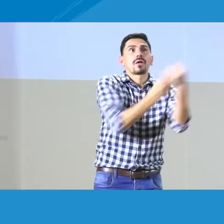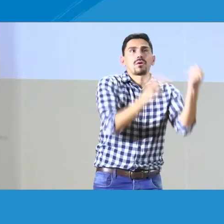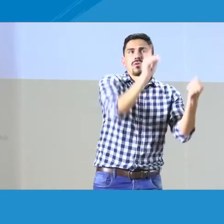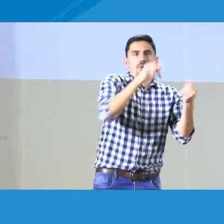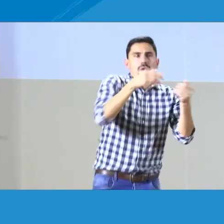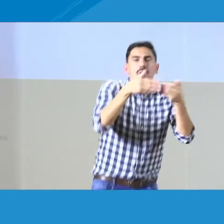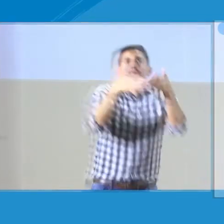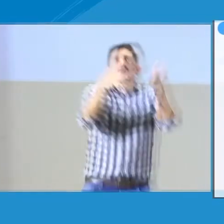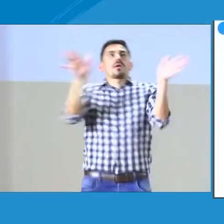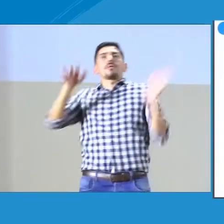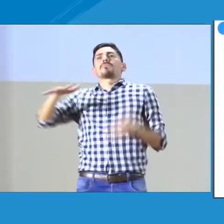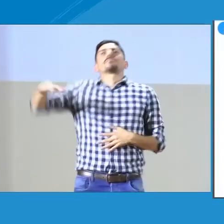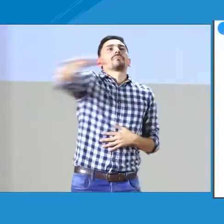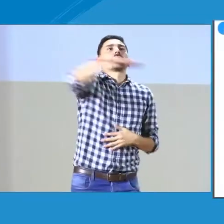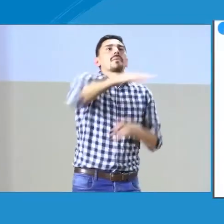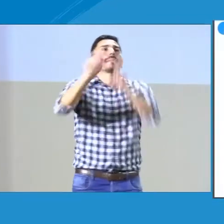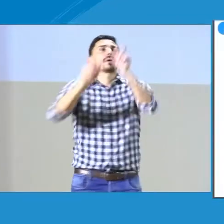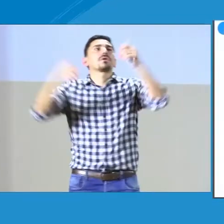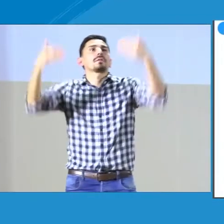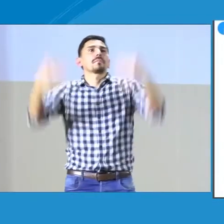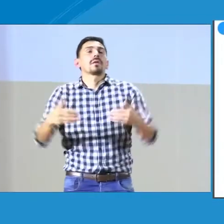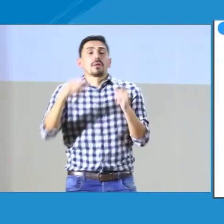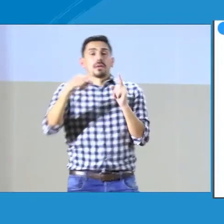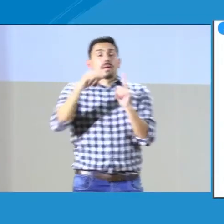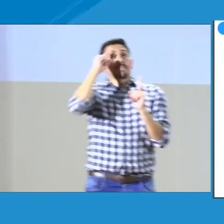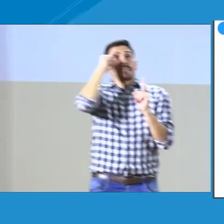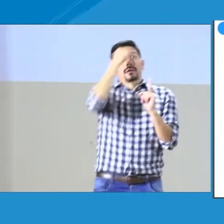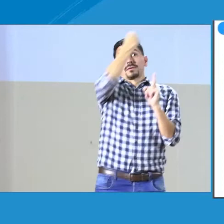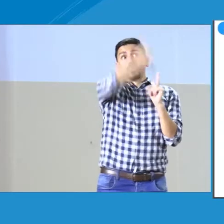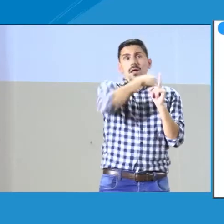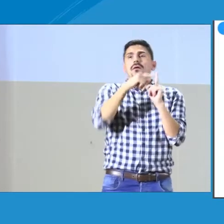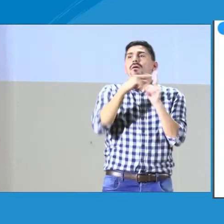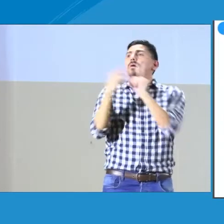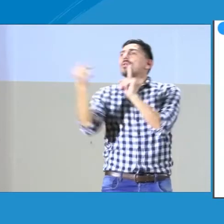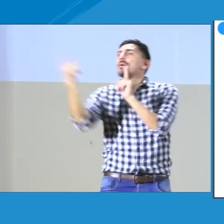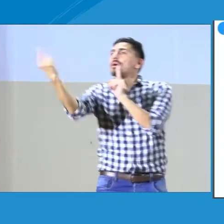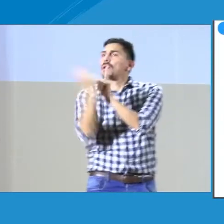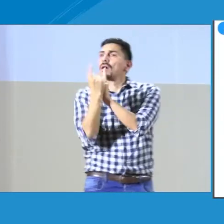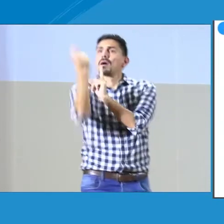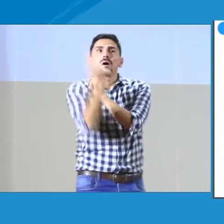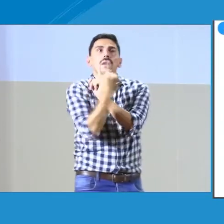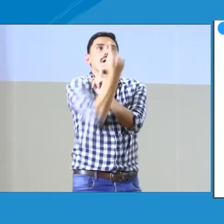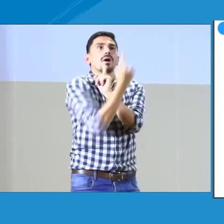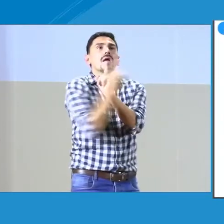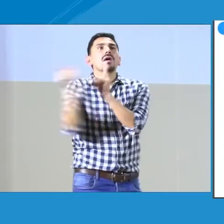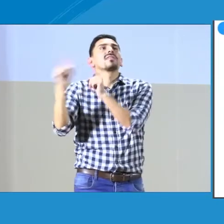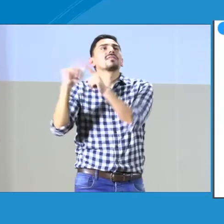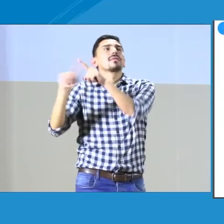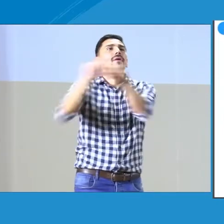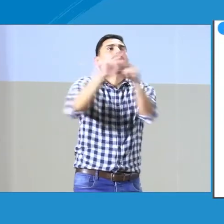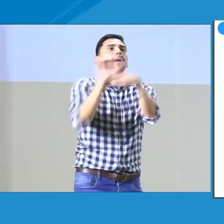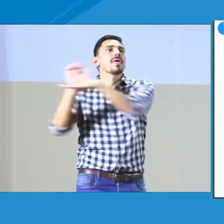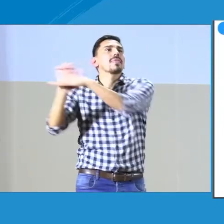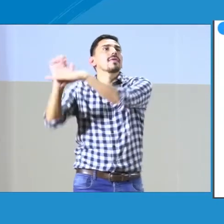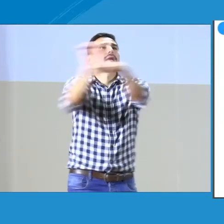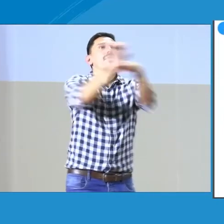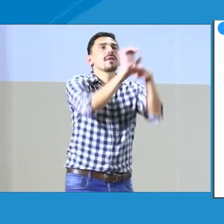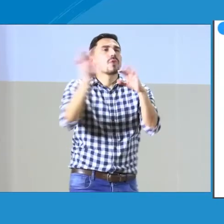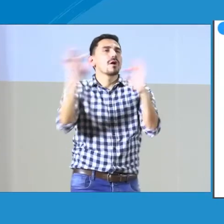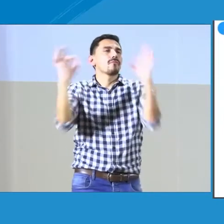Bueno, Natalia anteriormente estaba planteando acerca de las personas con discapacidad y